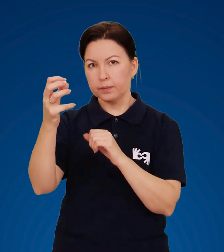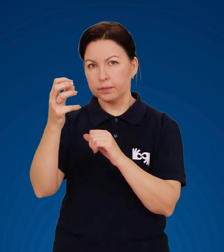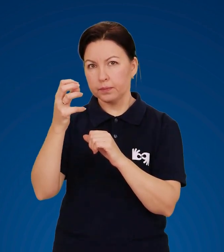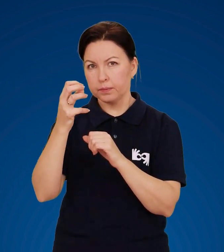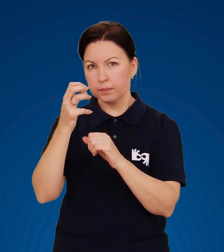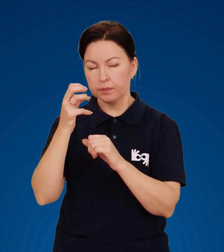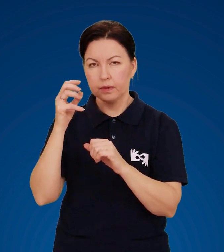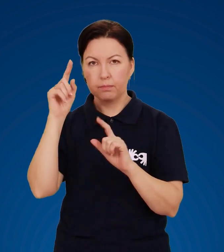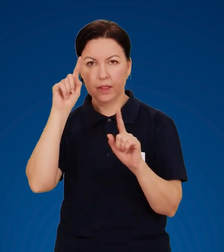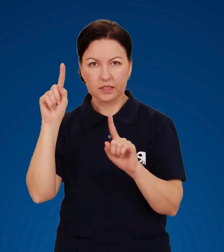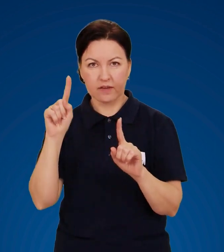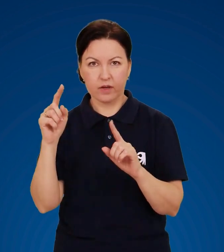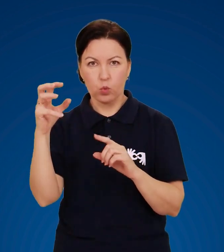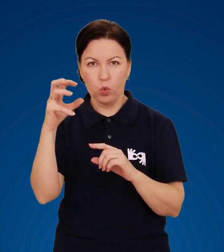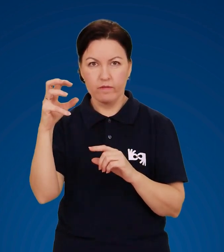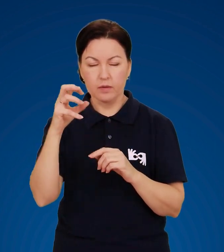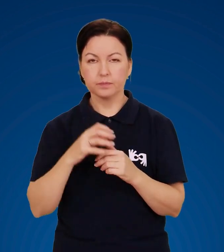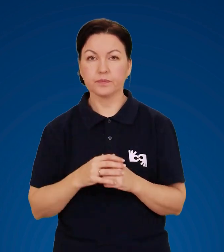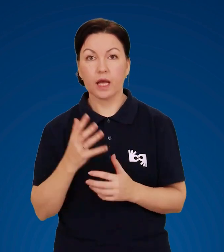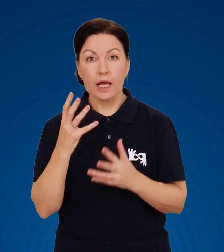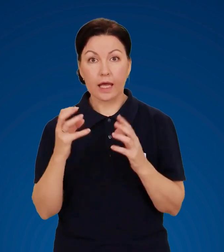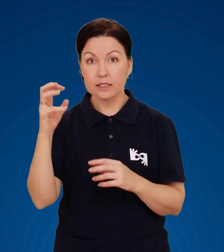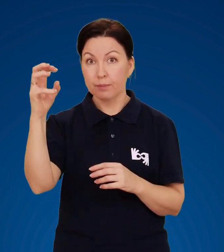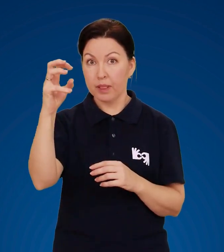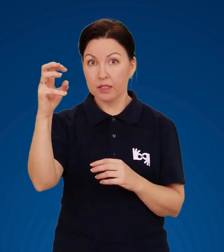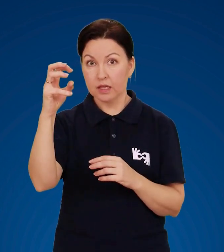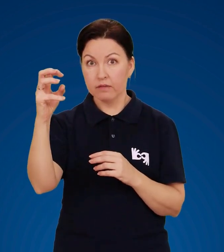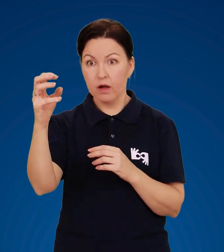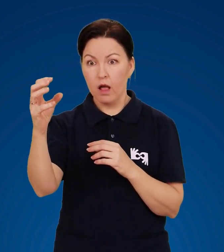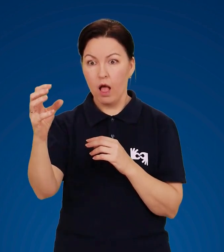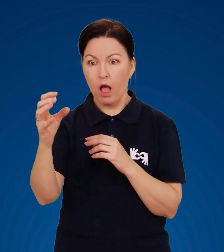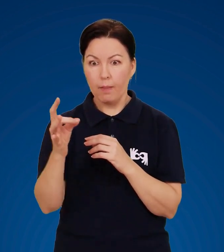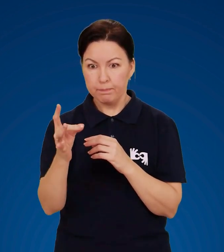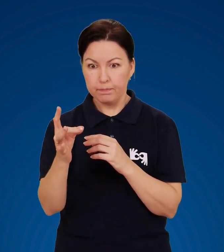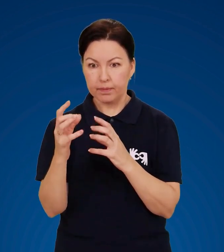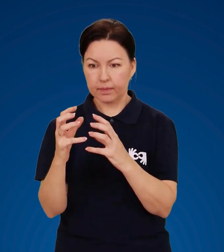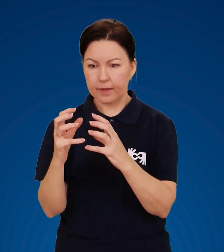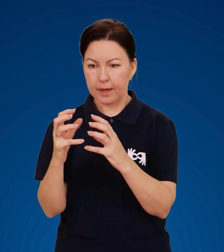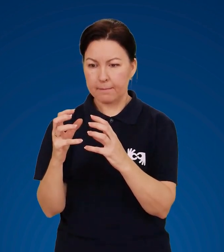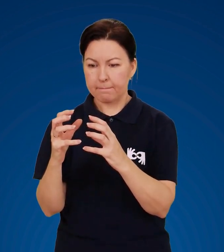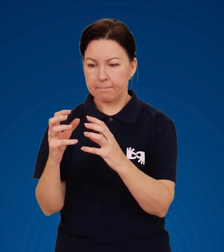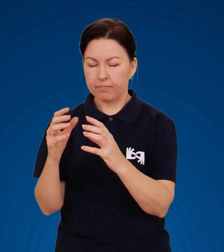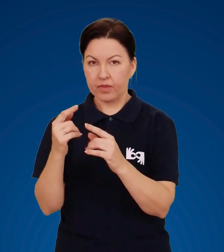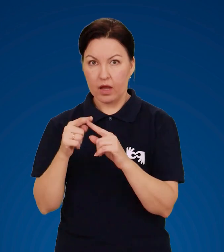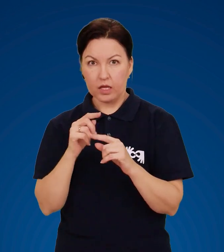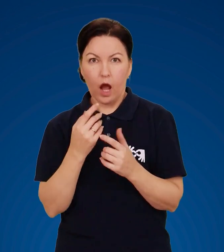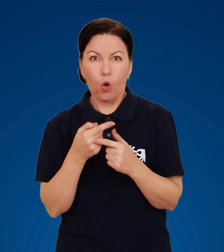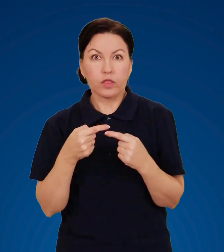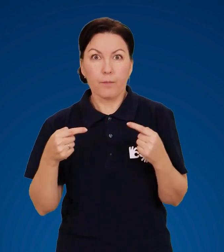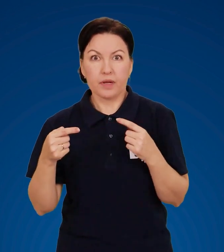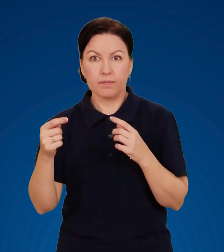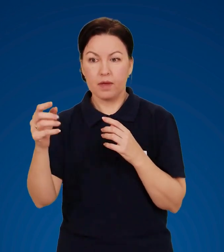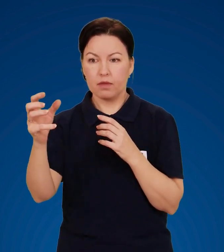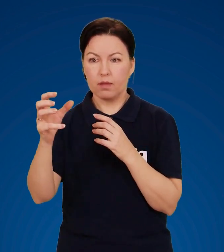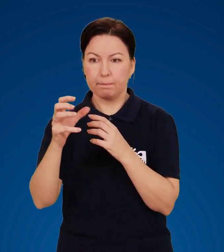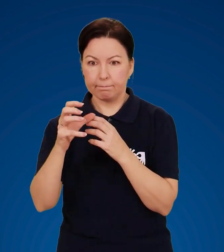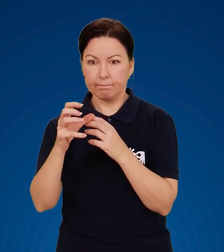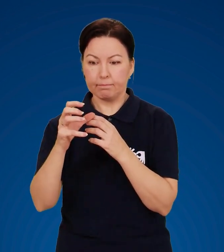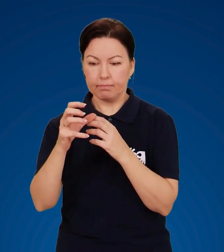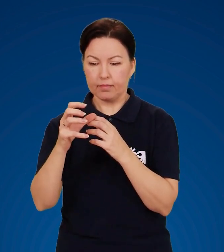кульової блискавки. Якщо блискавка прилипне до нього, обережно покладіть його на